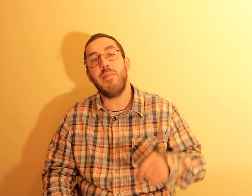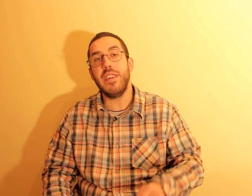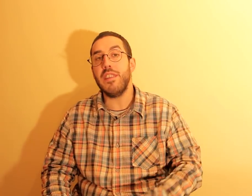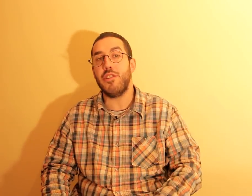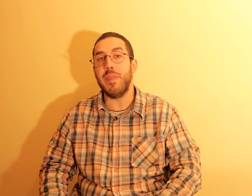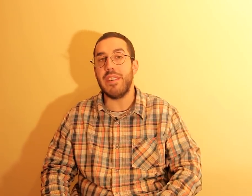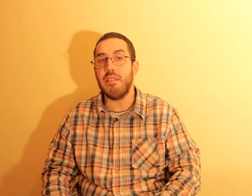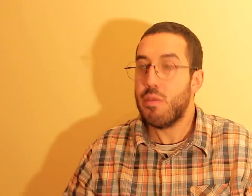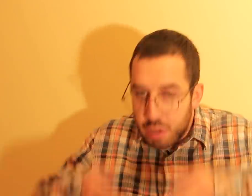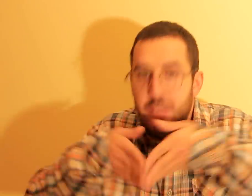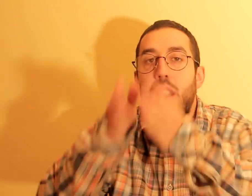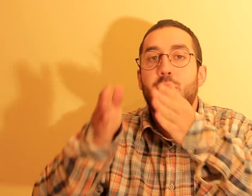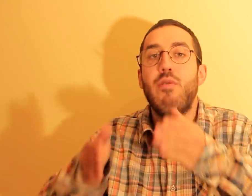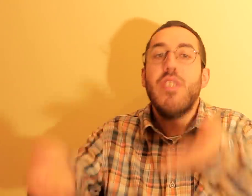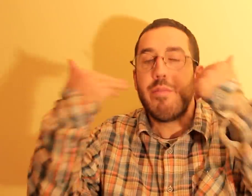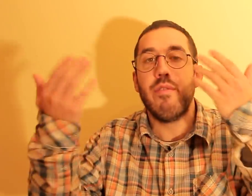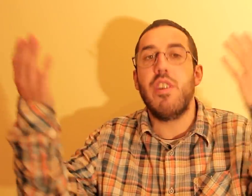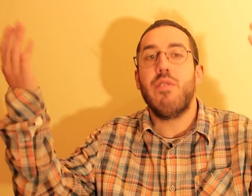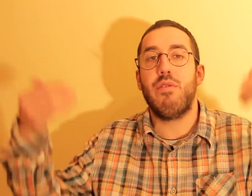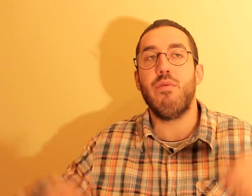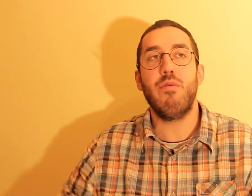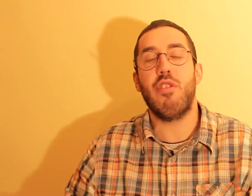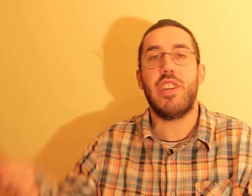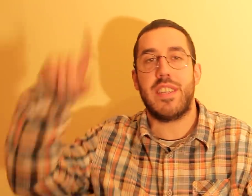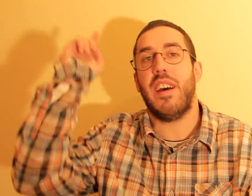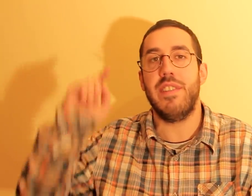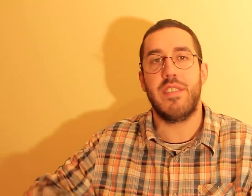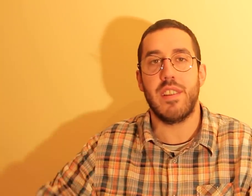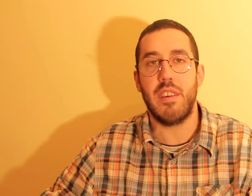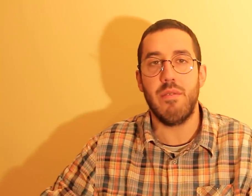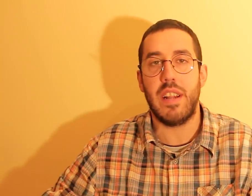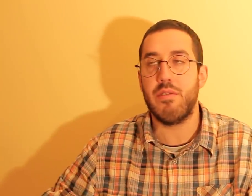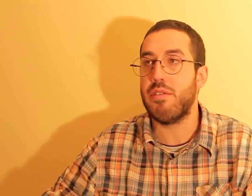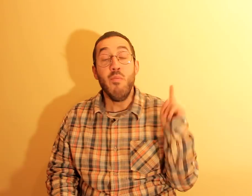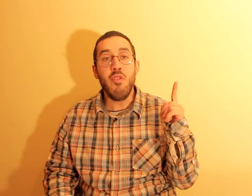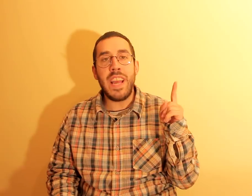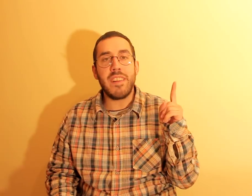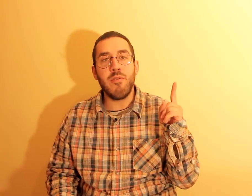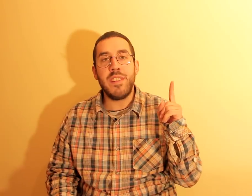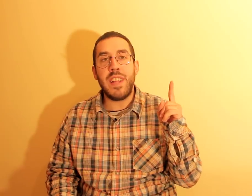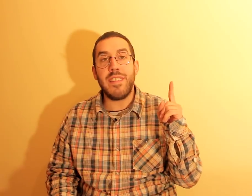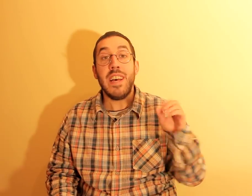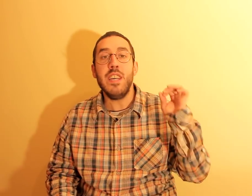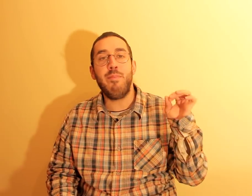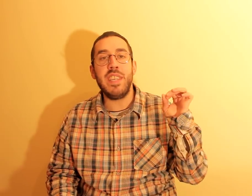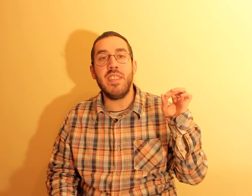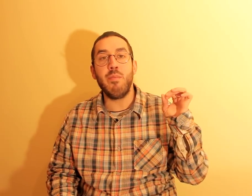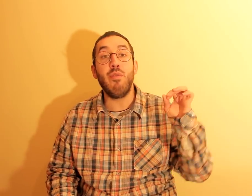Baía de Espinho. Dá-me orgulho, leva com o ralhoto do Jean-Jacques Saban, de 71 anos. Mulher condenada a prisão por